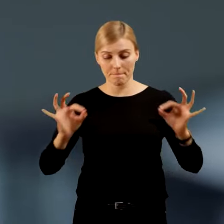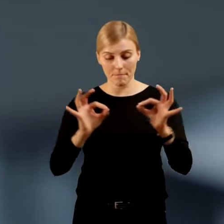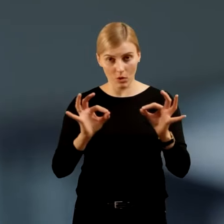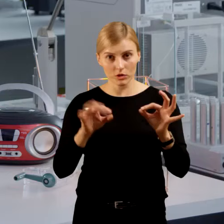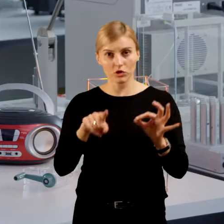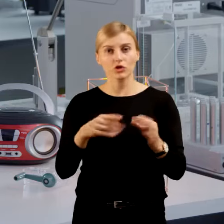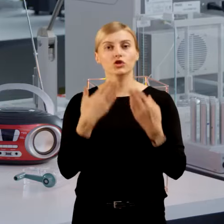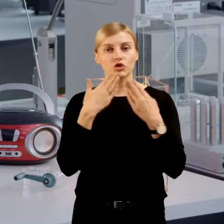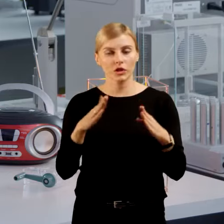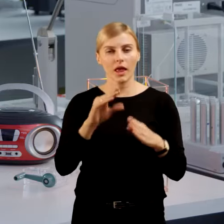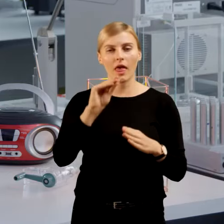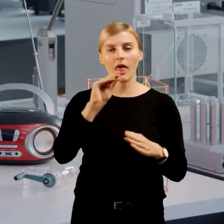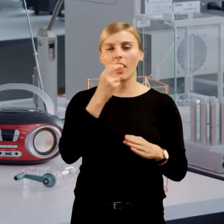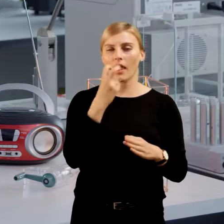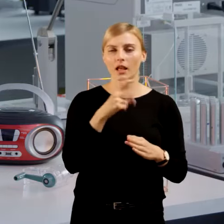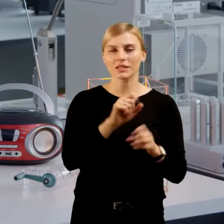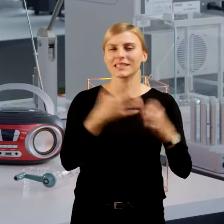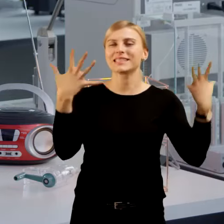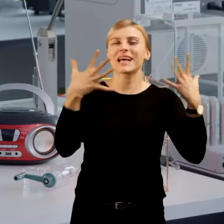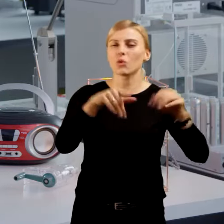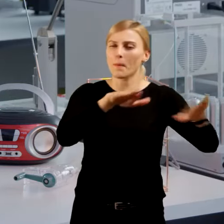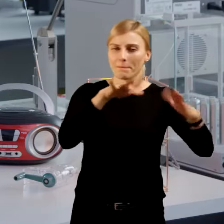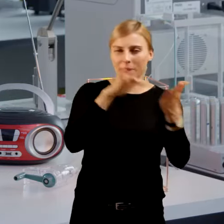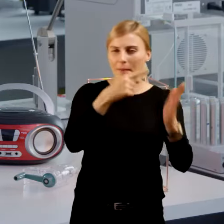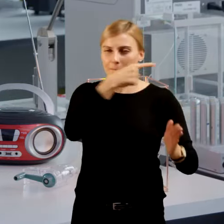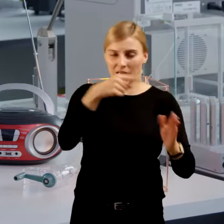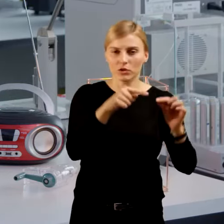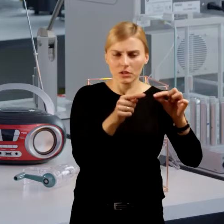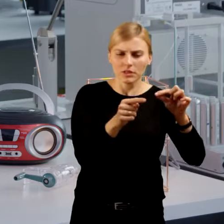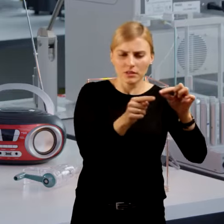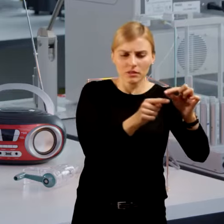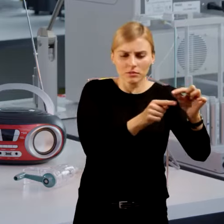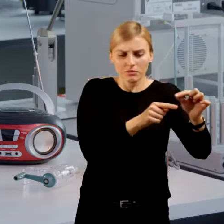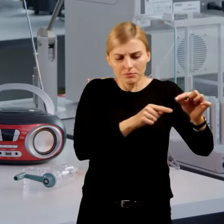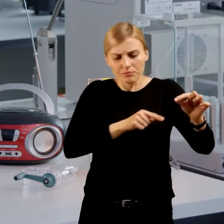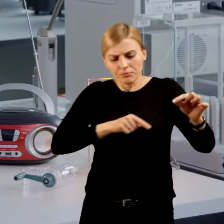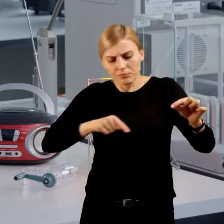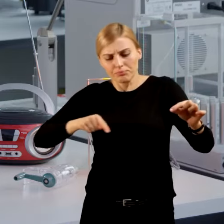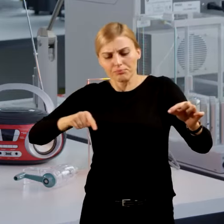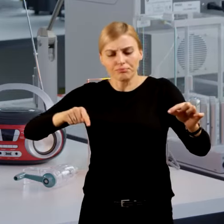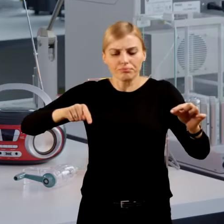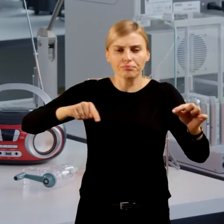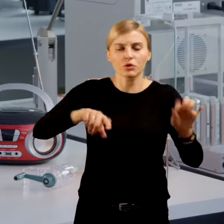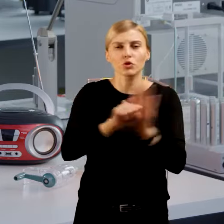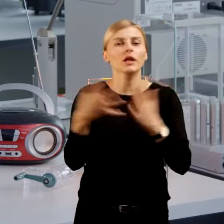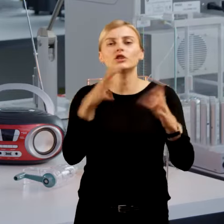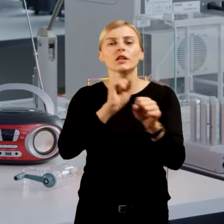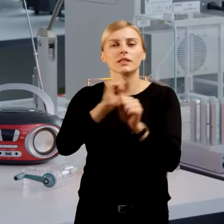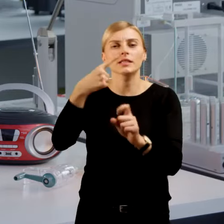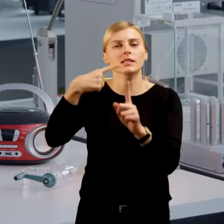wtedy elektrony z miejsca, gdzie jest ich za dużo, czyli z minusa, zaczynają przemieszczać się do miejsca, gdzie jest ich za